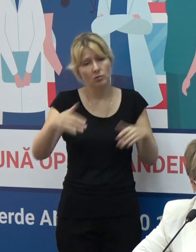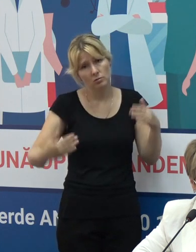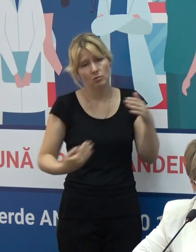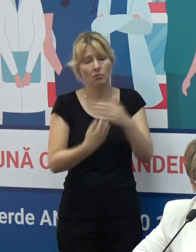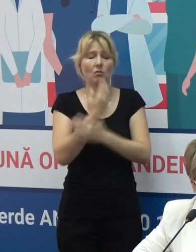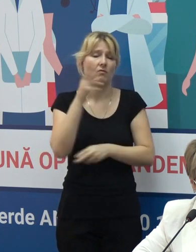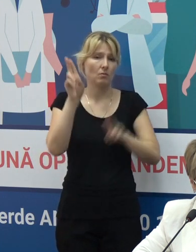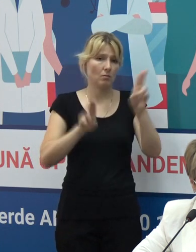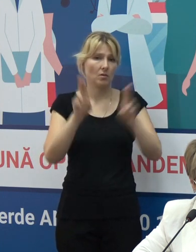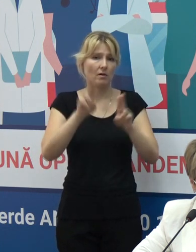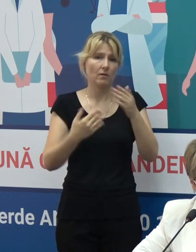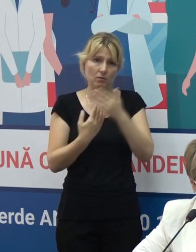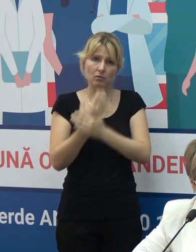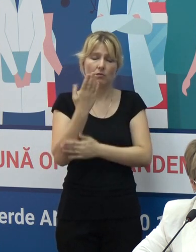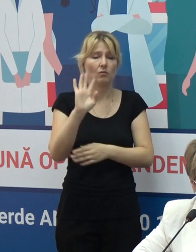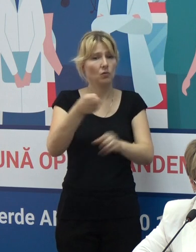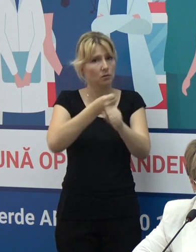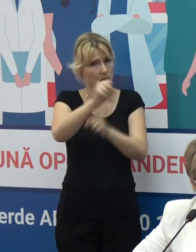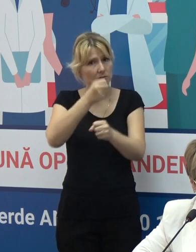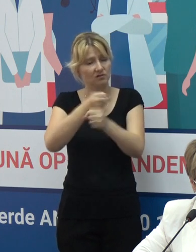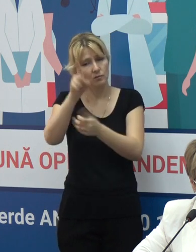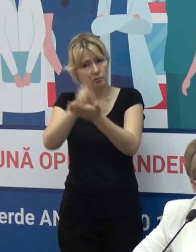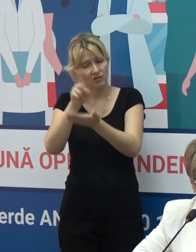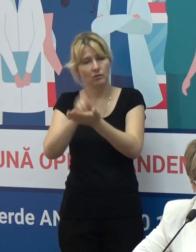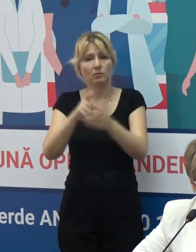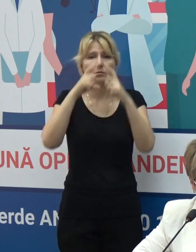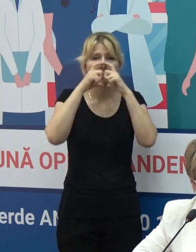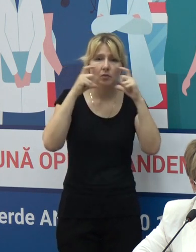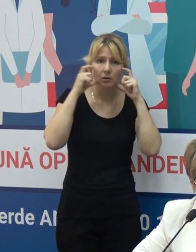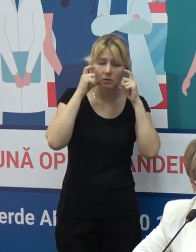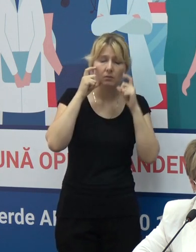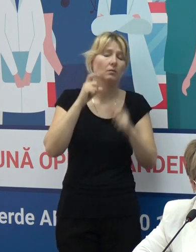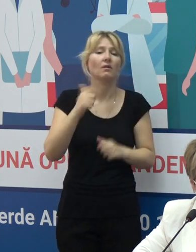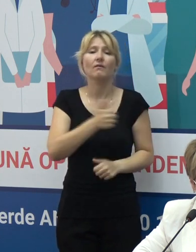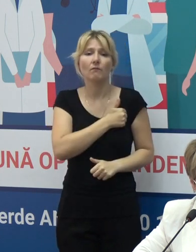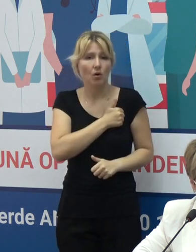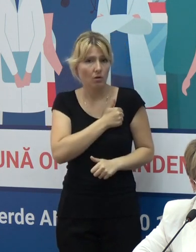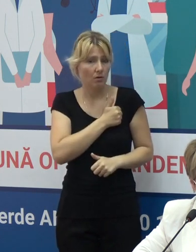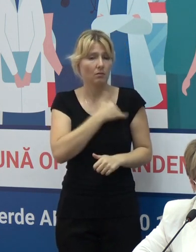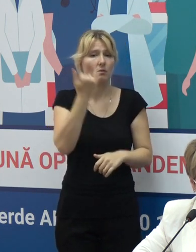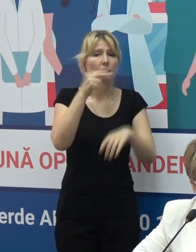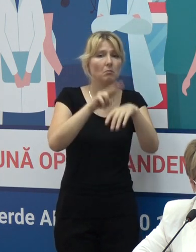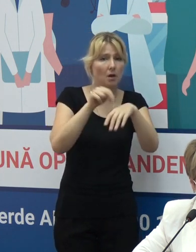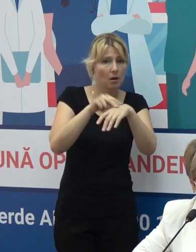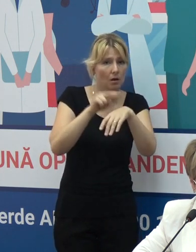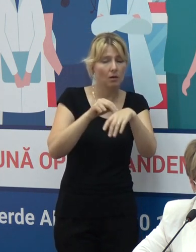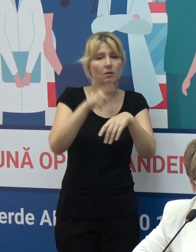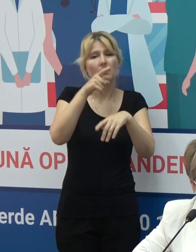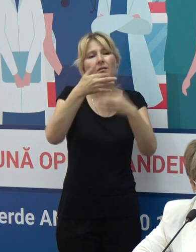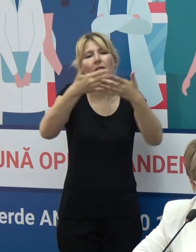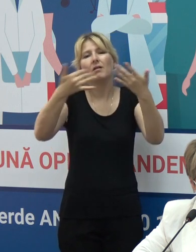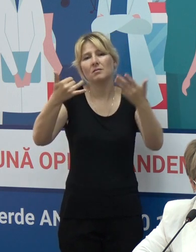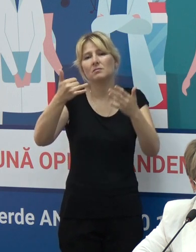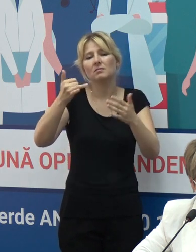măsuri și cu implicarea și structurilor de forță și colegilor din alte sectoare care